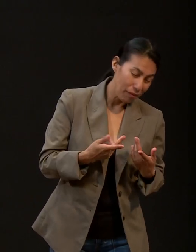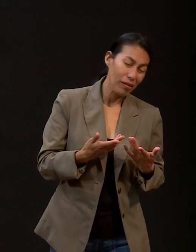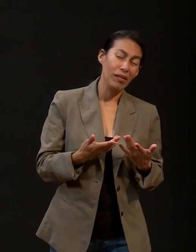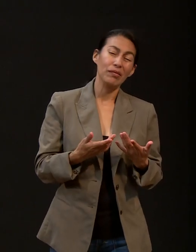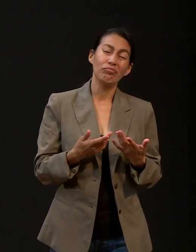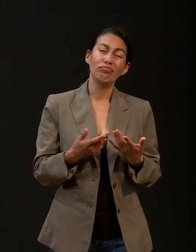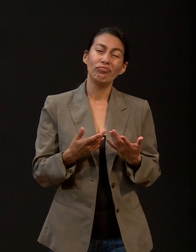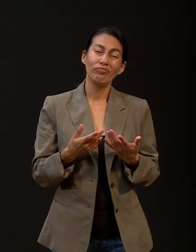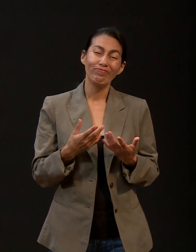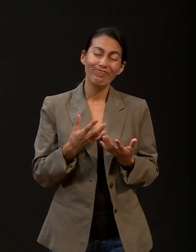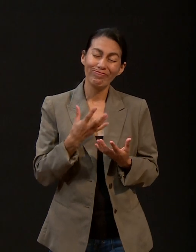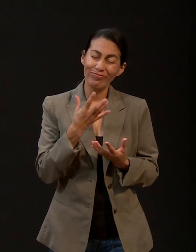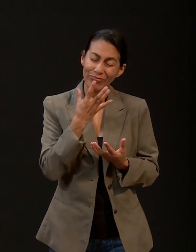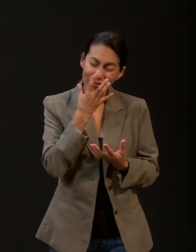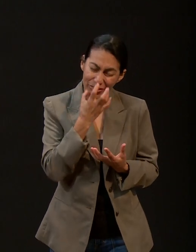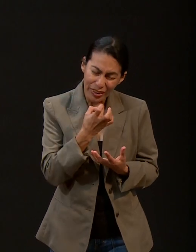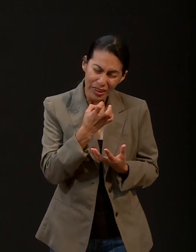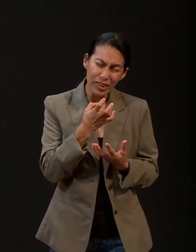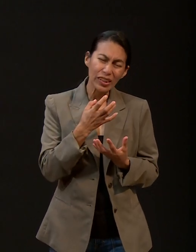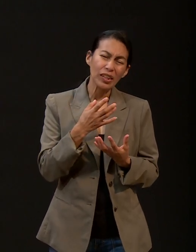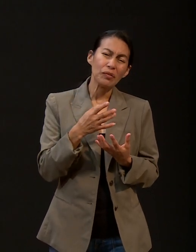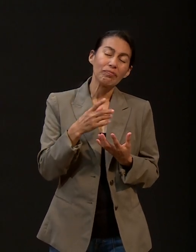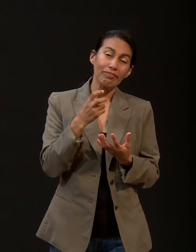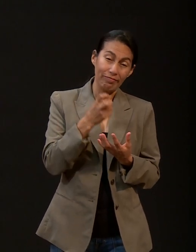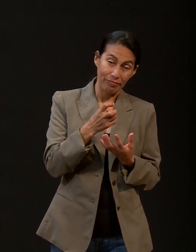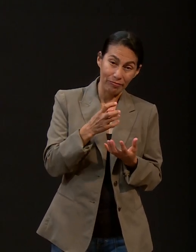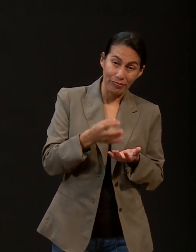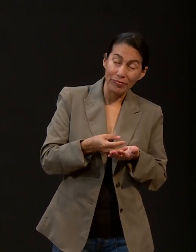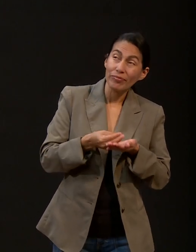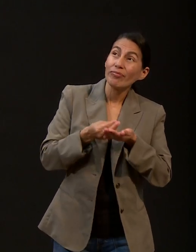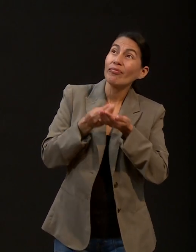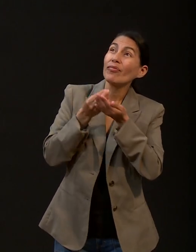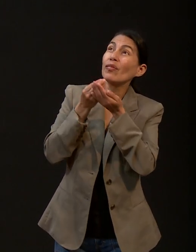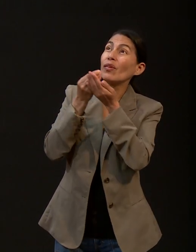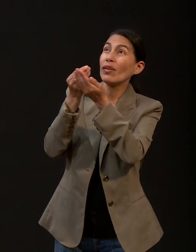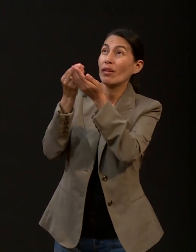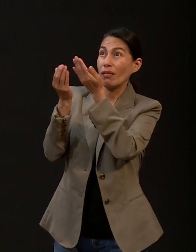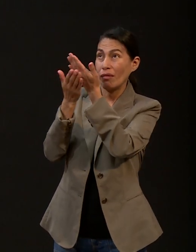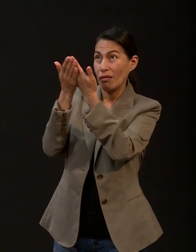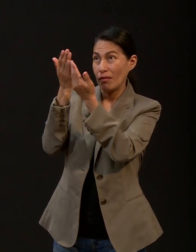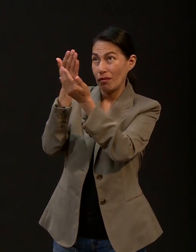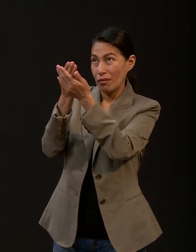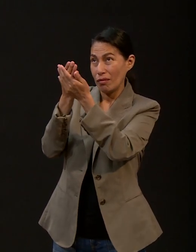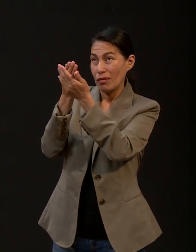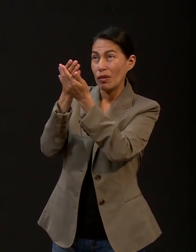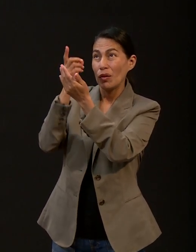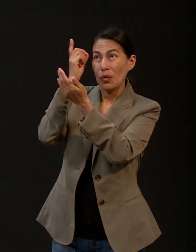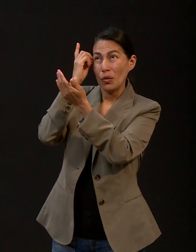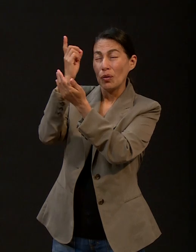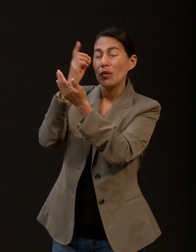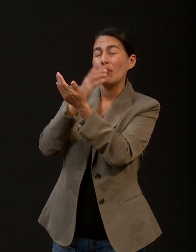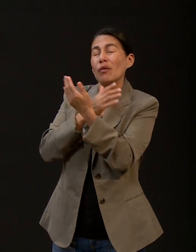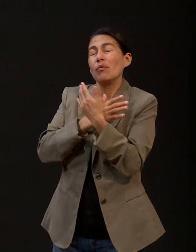en las manos, en oración, sinceramente en las manos del Dios bueno, amoroso y